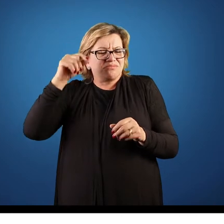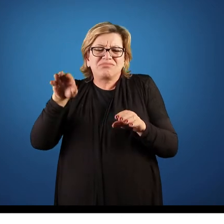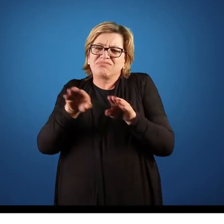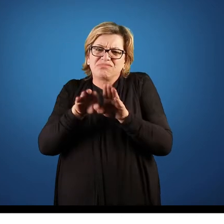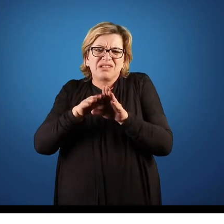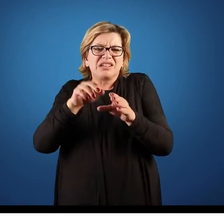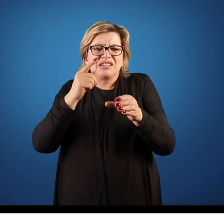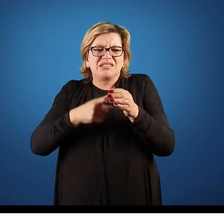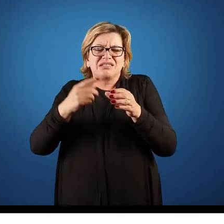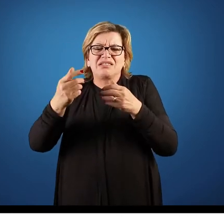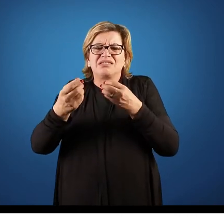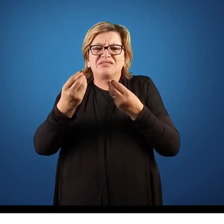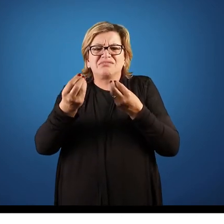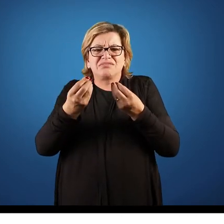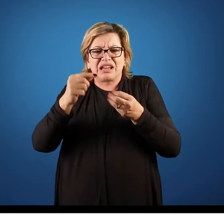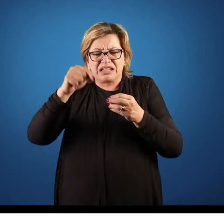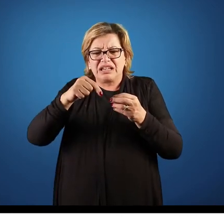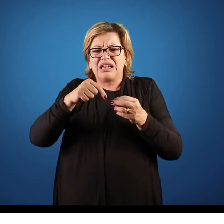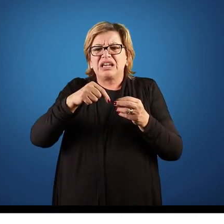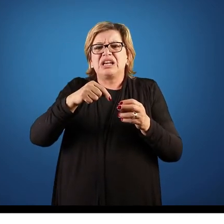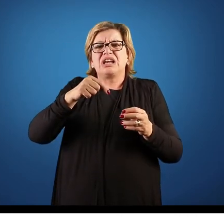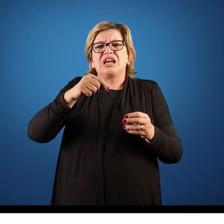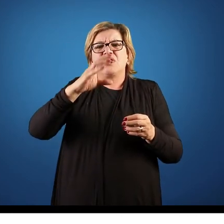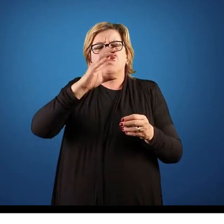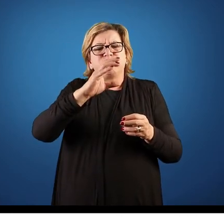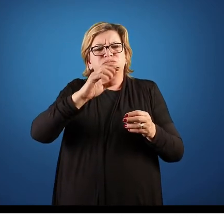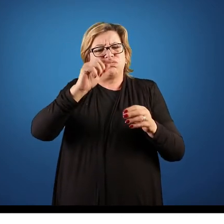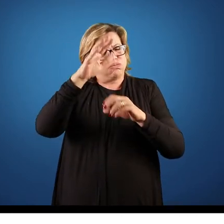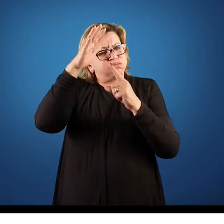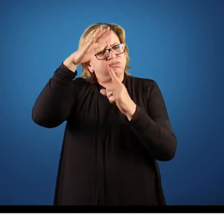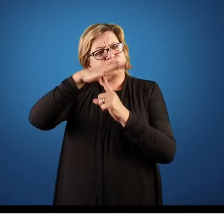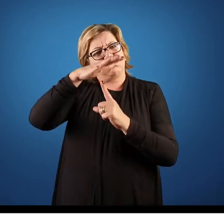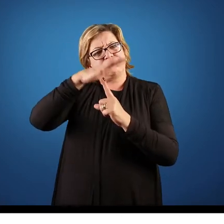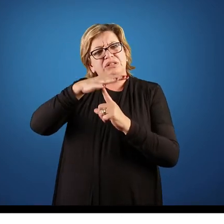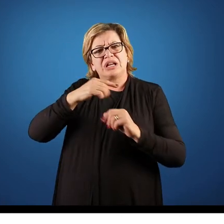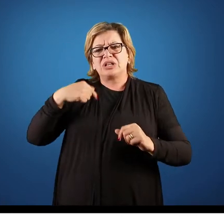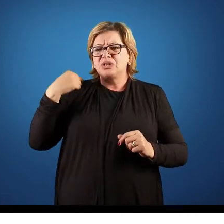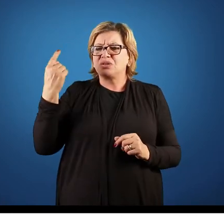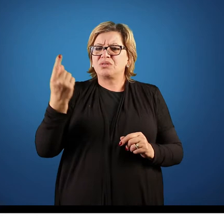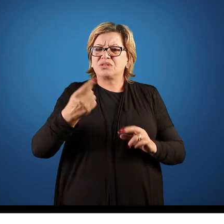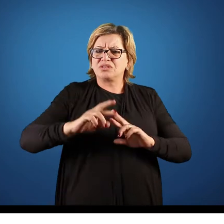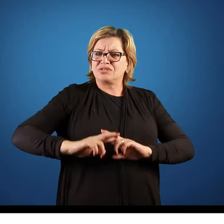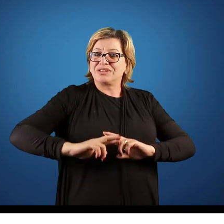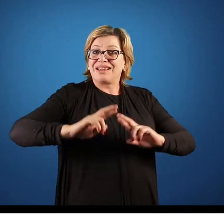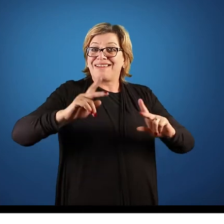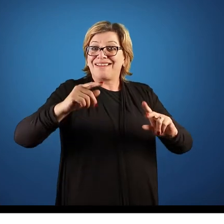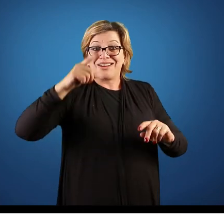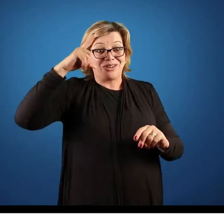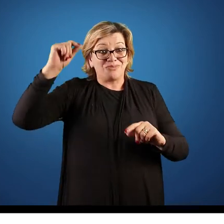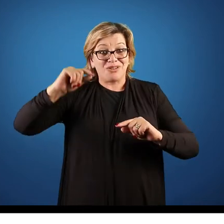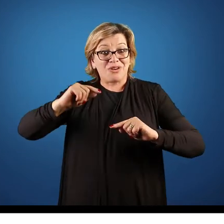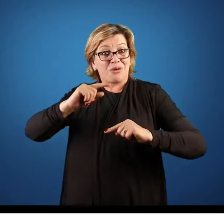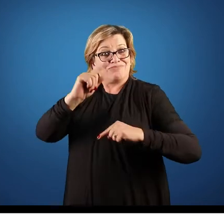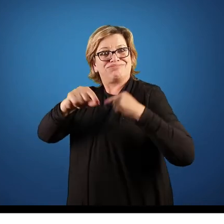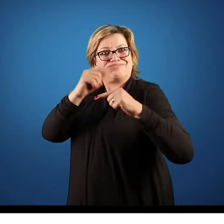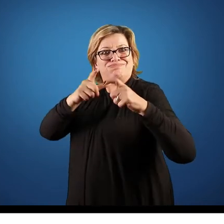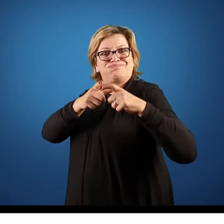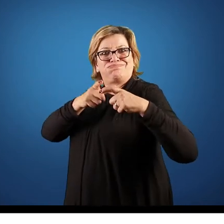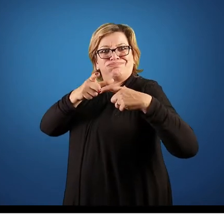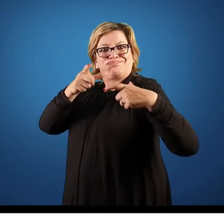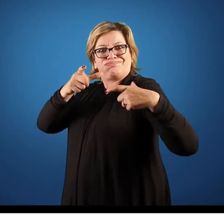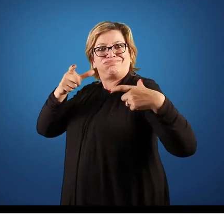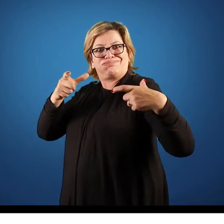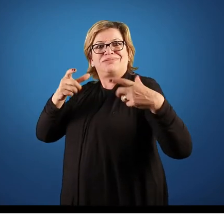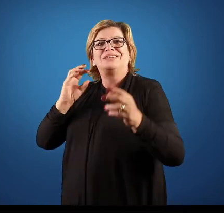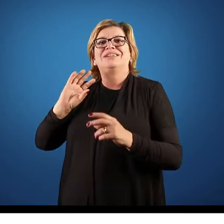centro-oeste, né, então nós estamos, diferente de todo o país, nós estamos num boom, a nossa cidade está crescendo, aos poucos,